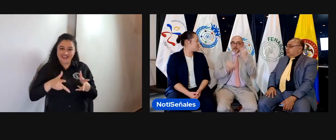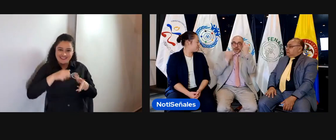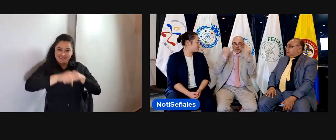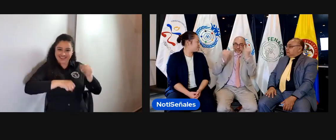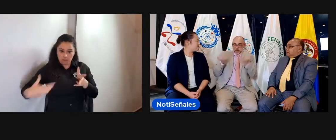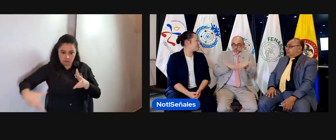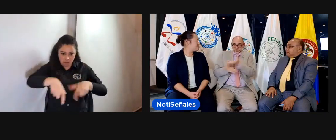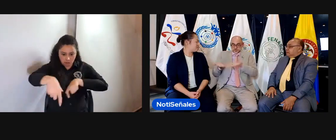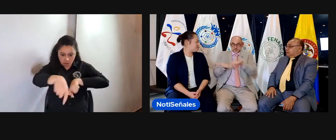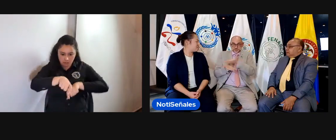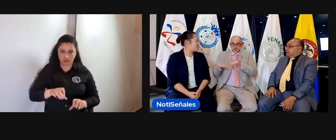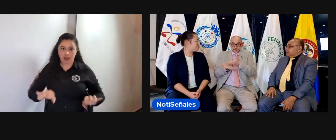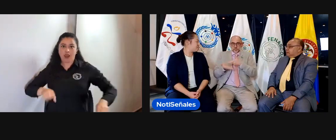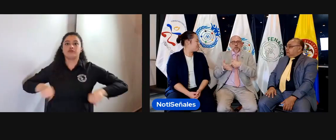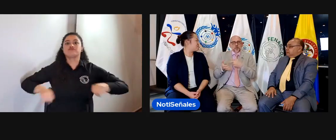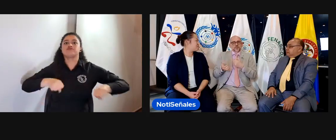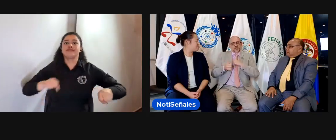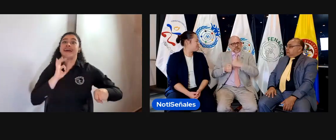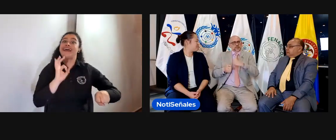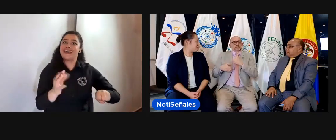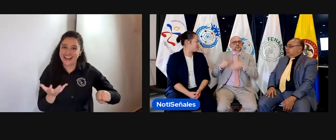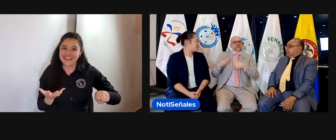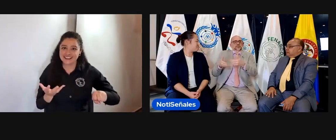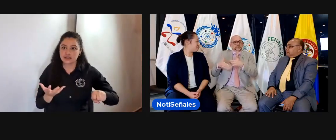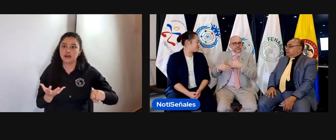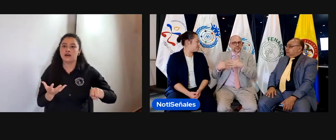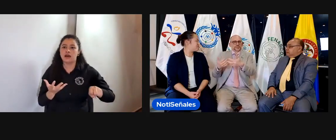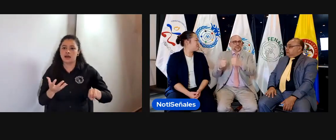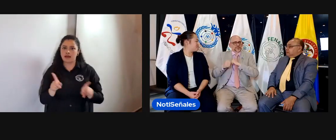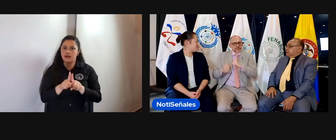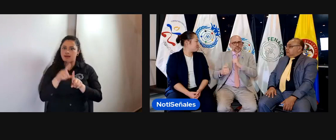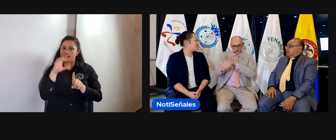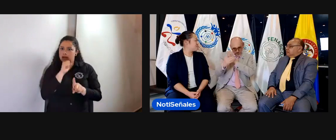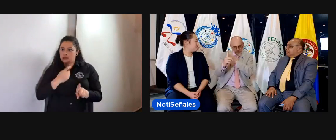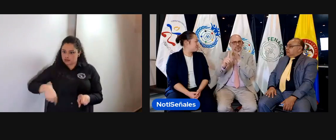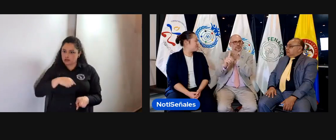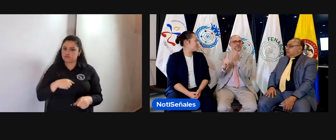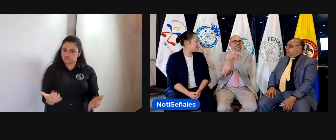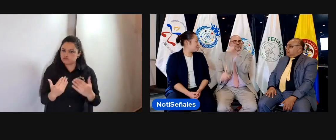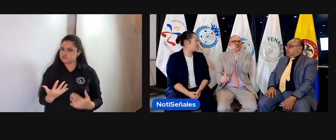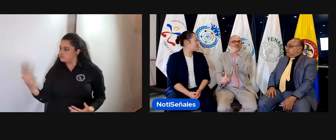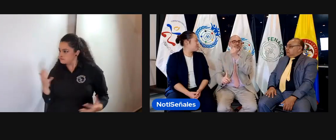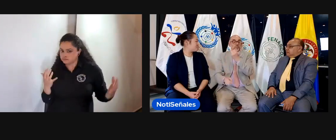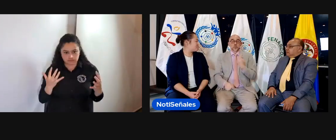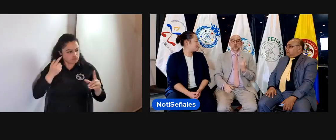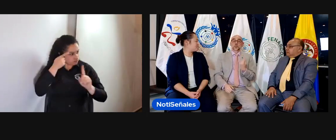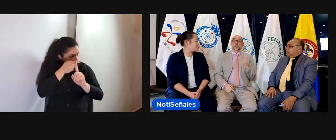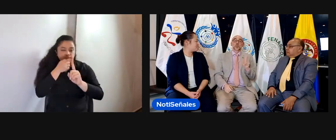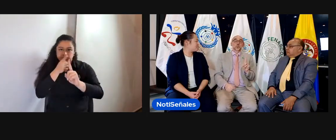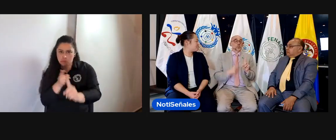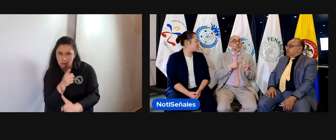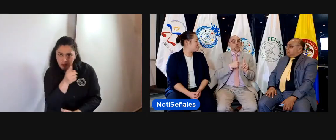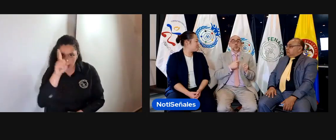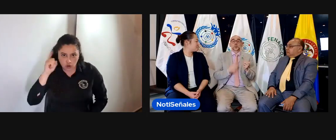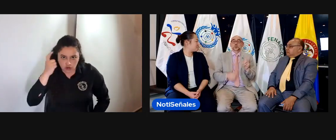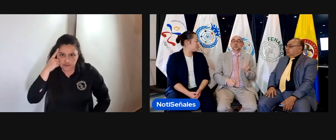Eso también nos lleva a pensar lo que nosotros hacemos, ¿no? Queremos ir por un camino que sea el camino más rápido para todos.